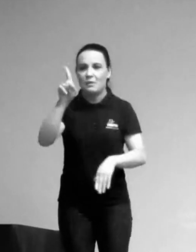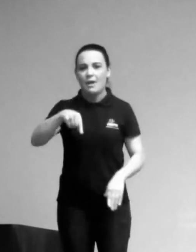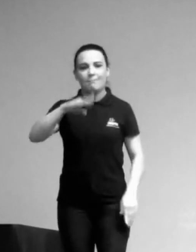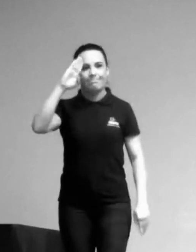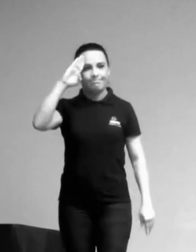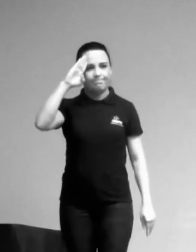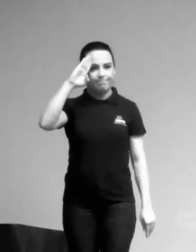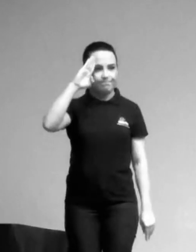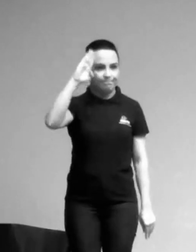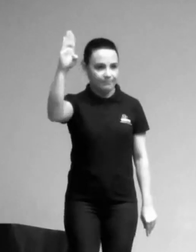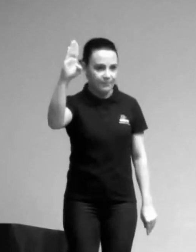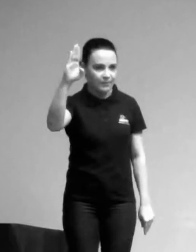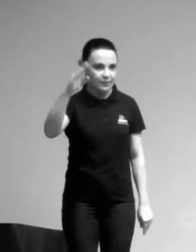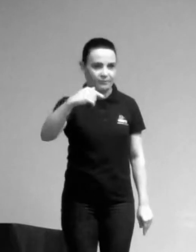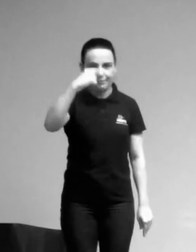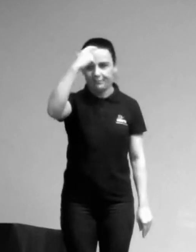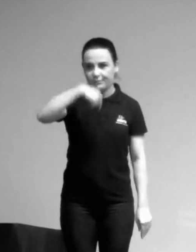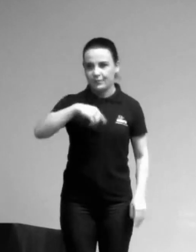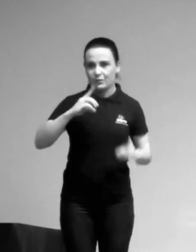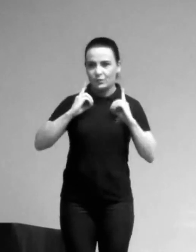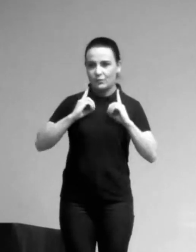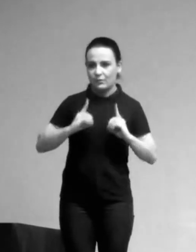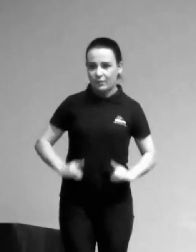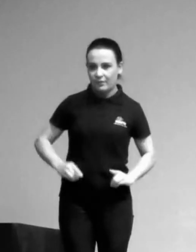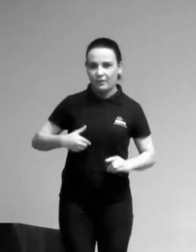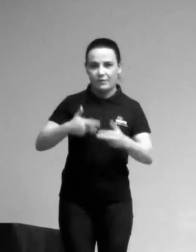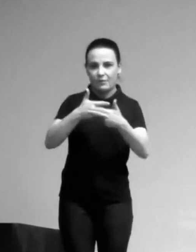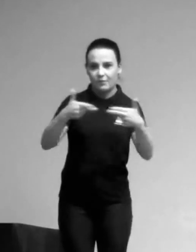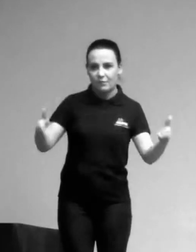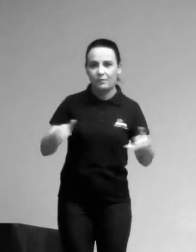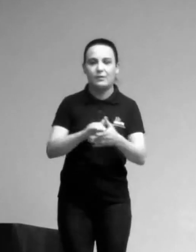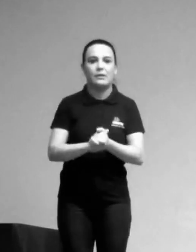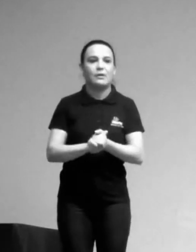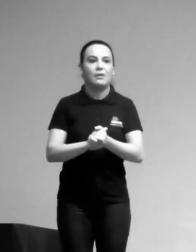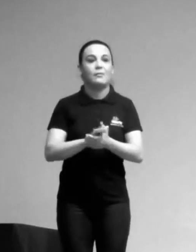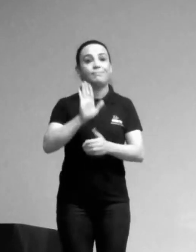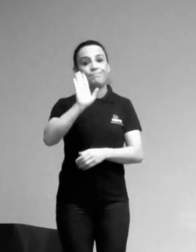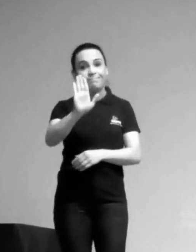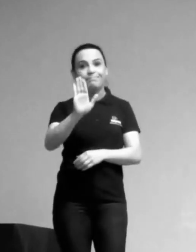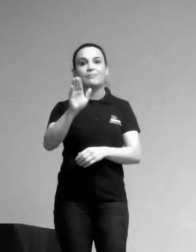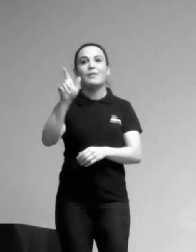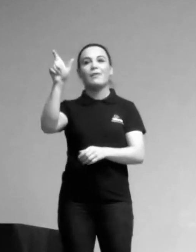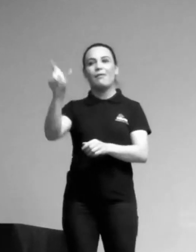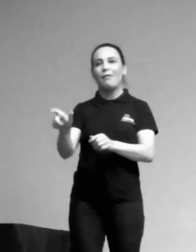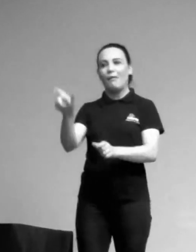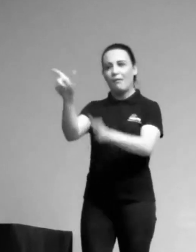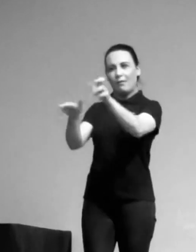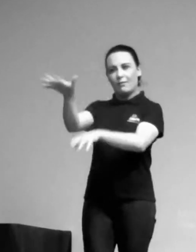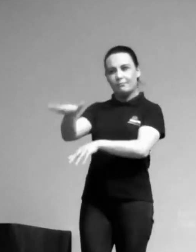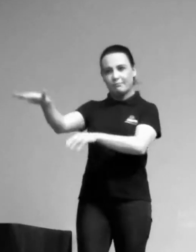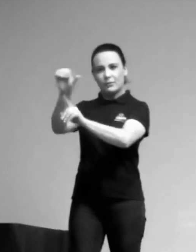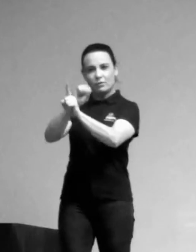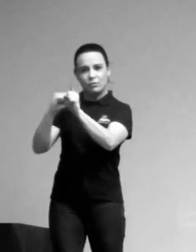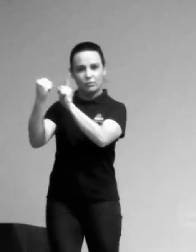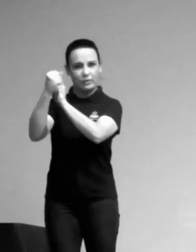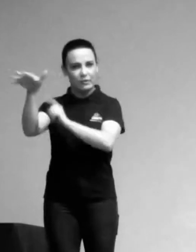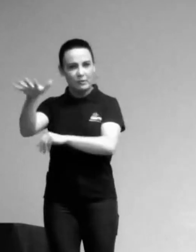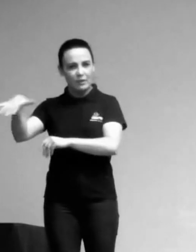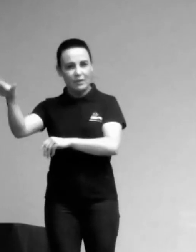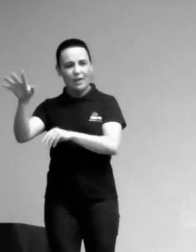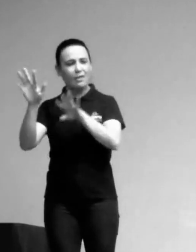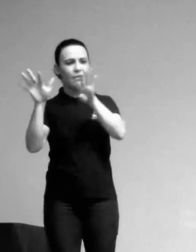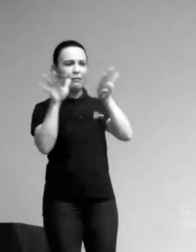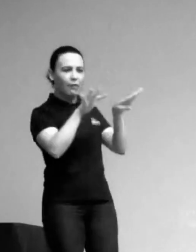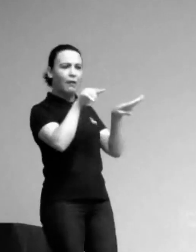Não sei se para quem está fora do mundo do direito, essa frase tem algum significado relevante, porque todo direito parece